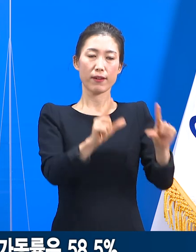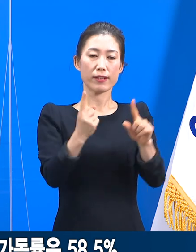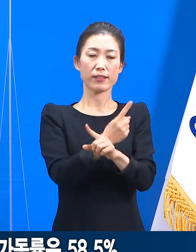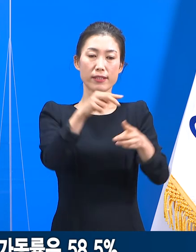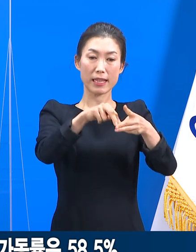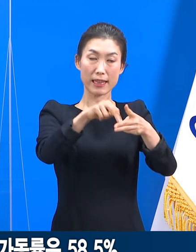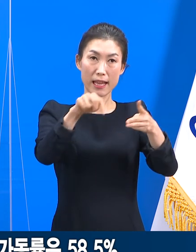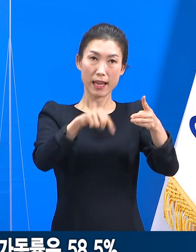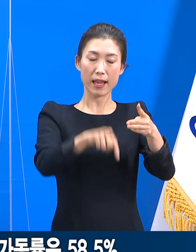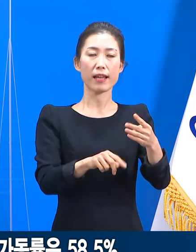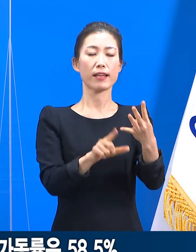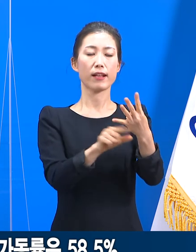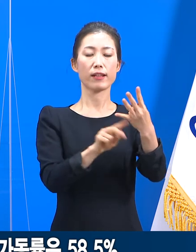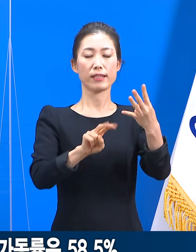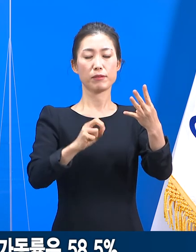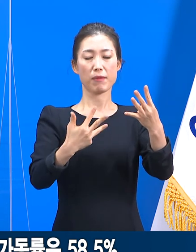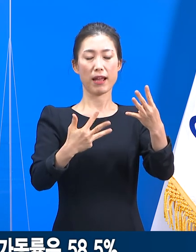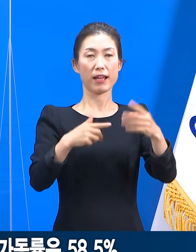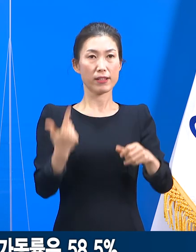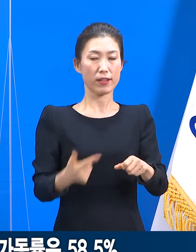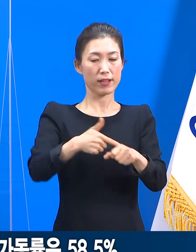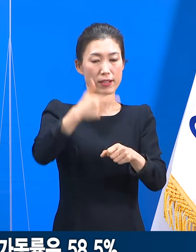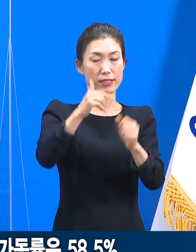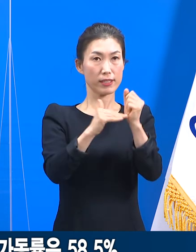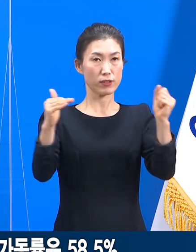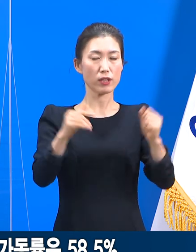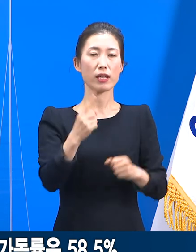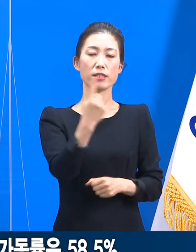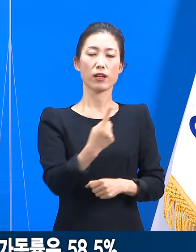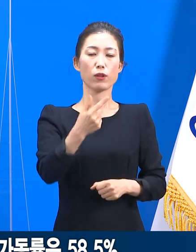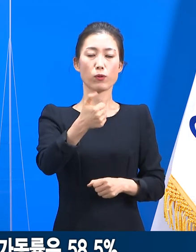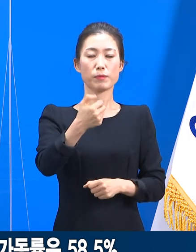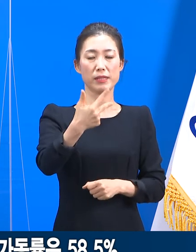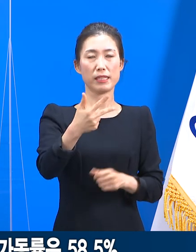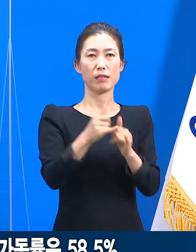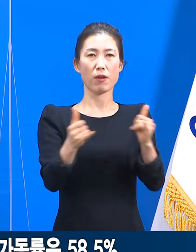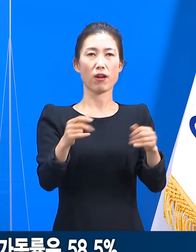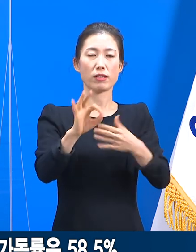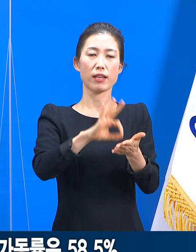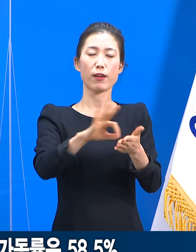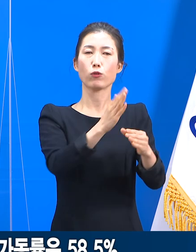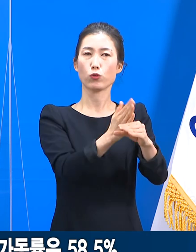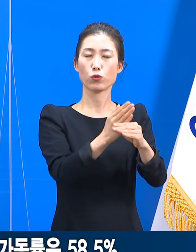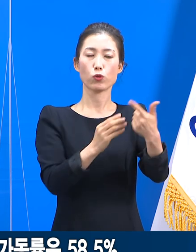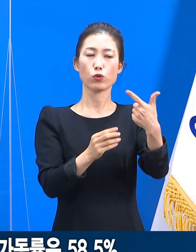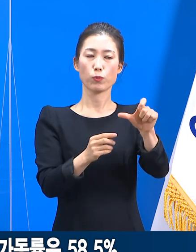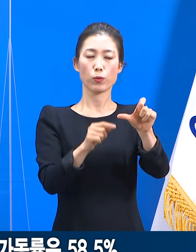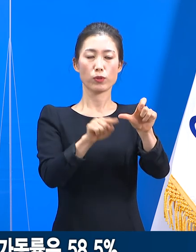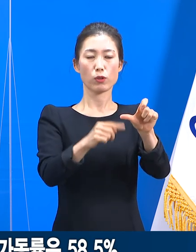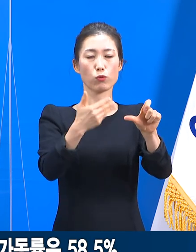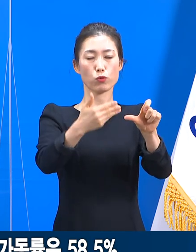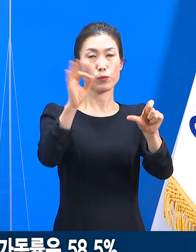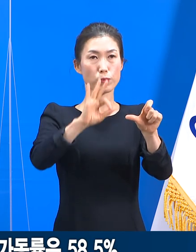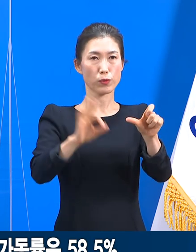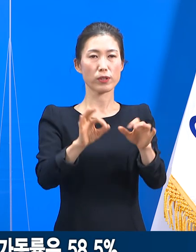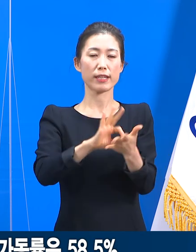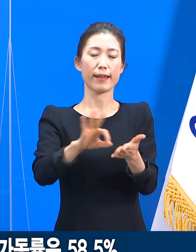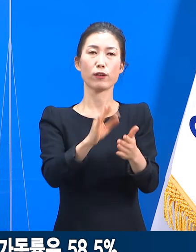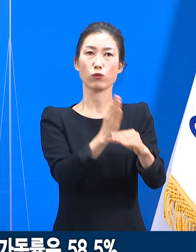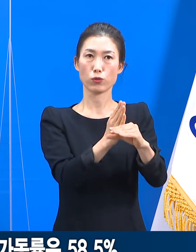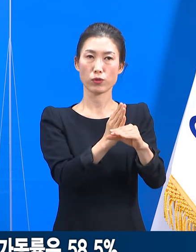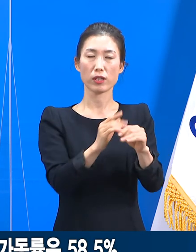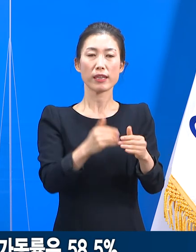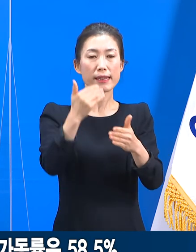4월 28일 18시 기준 1057명이 입소해 65.9%의 가동률을 보이며